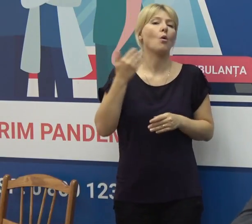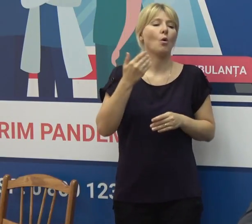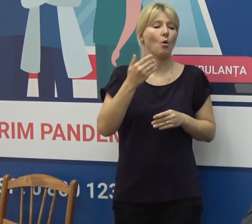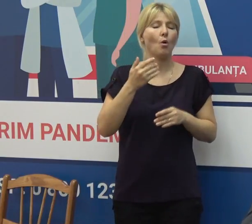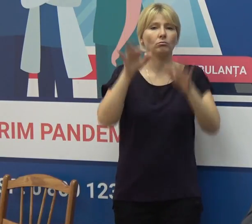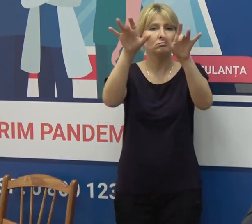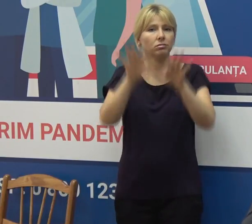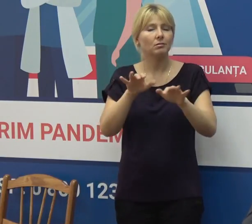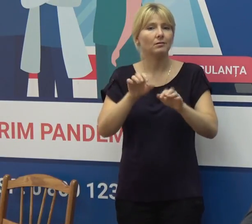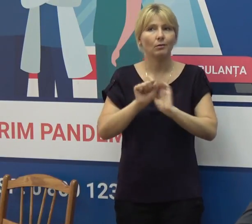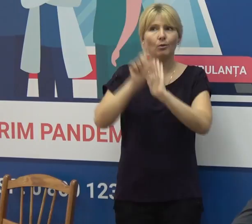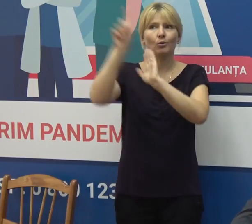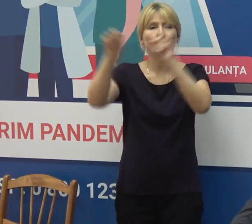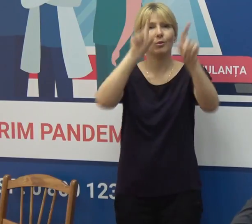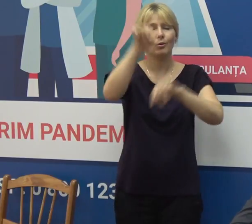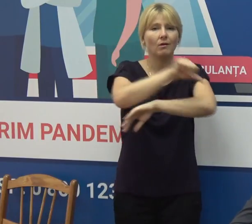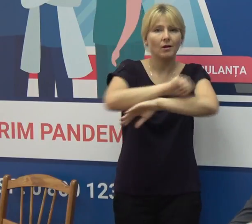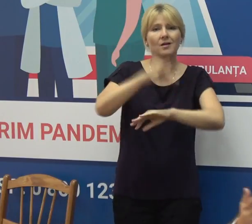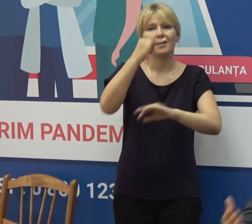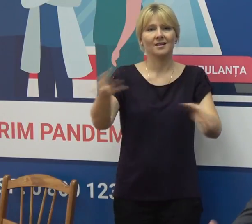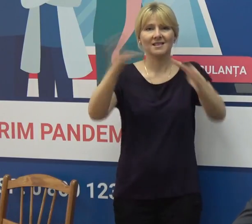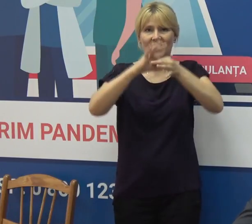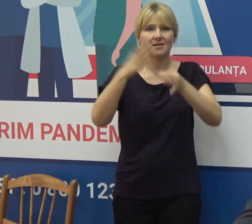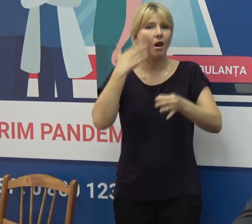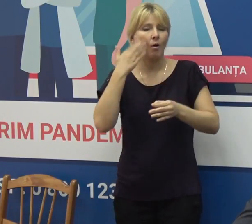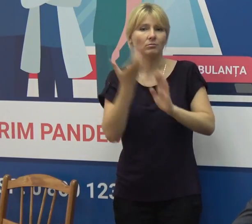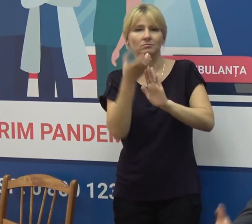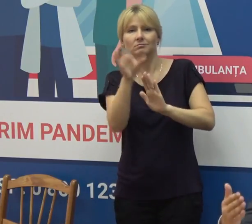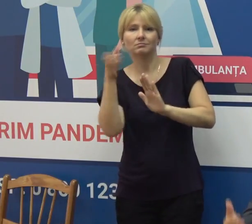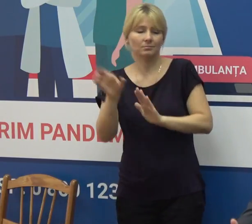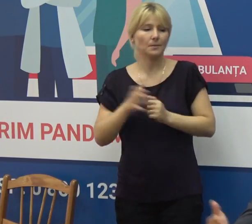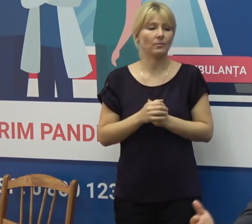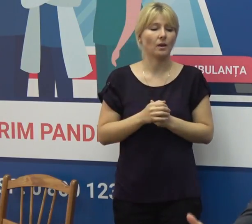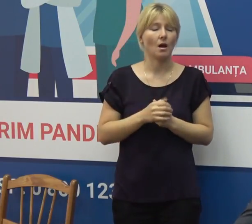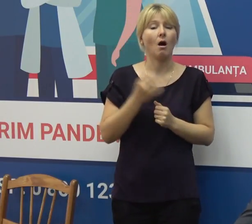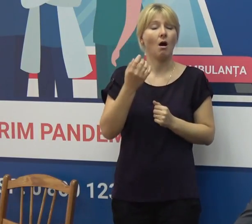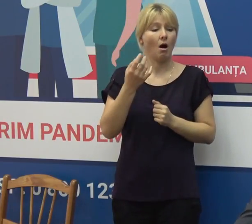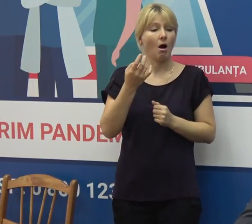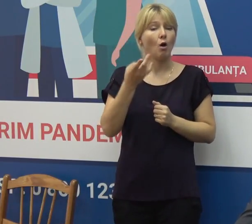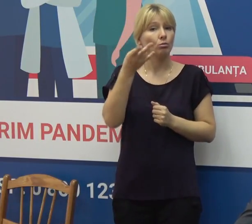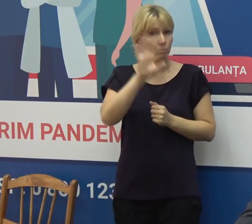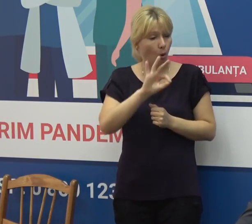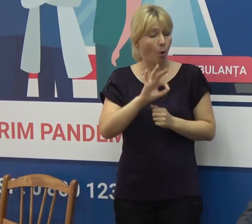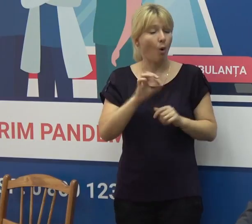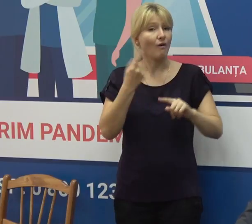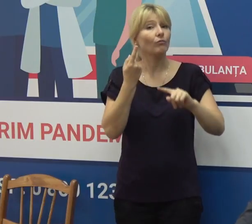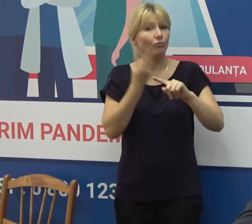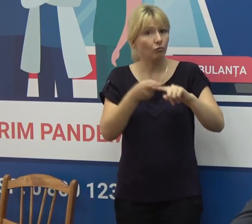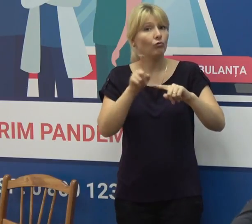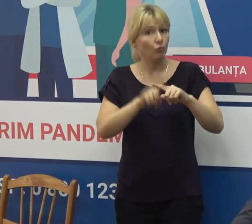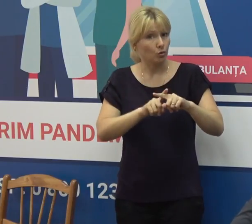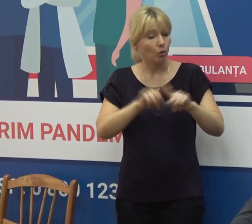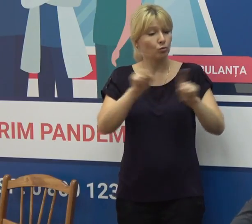a sistemilor de către UE și conectare propriu-zisă. De menționat că, dincolo de acest aspect birocratic de